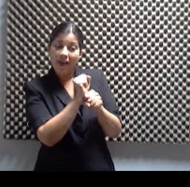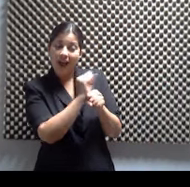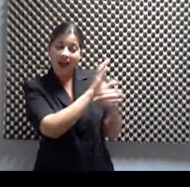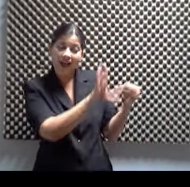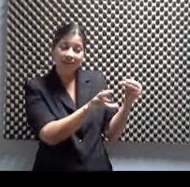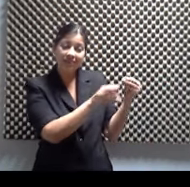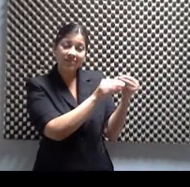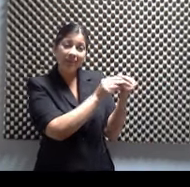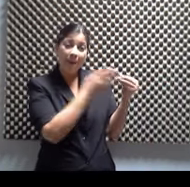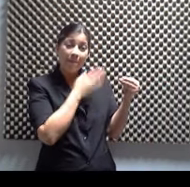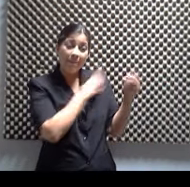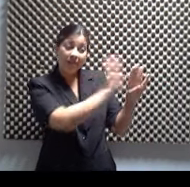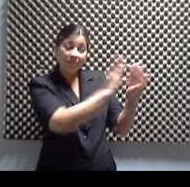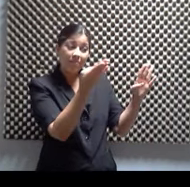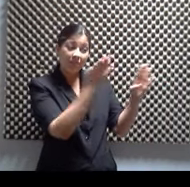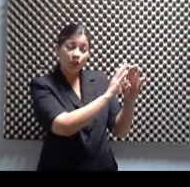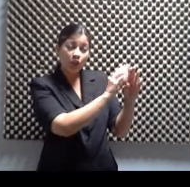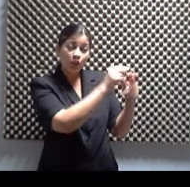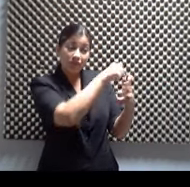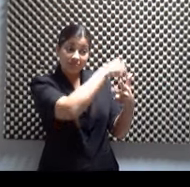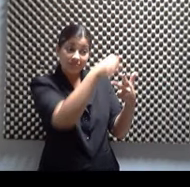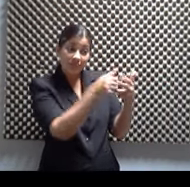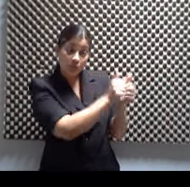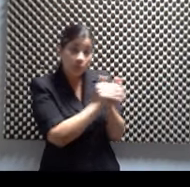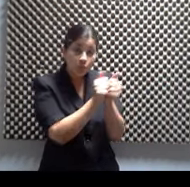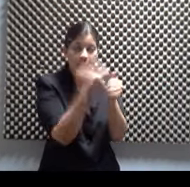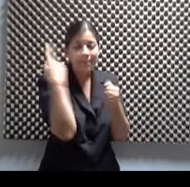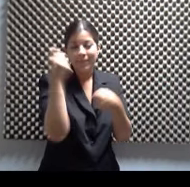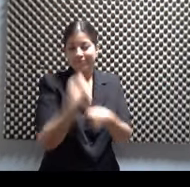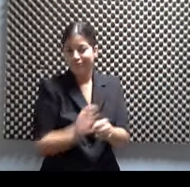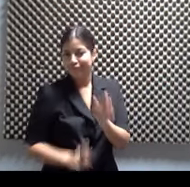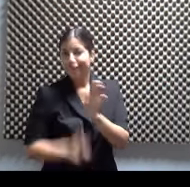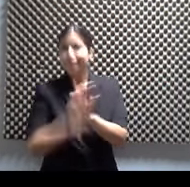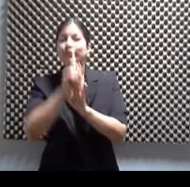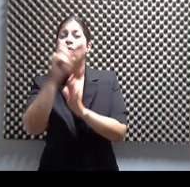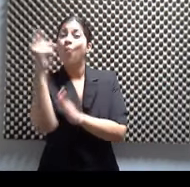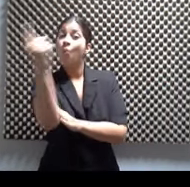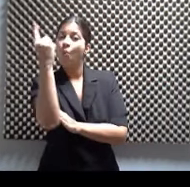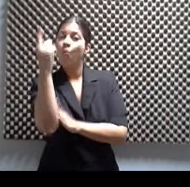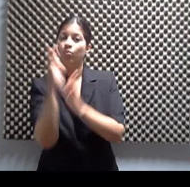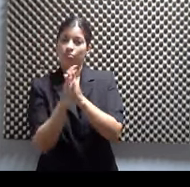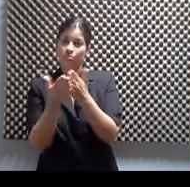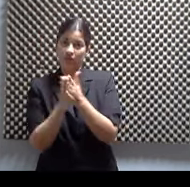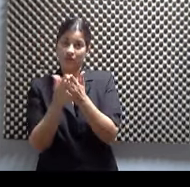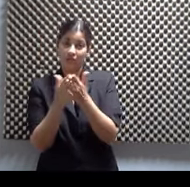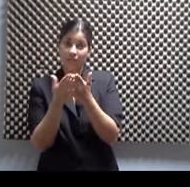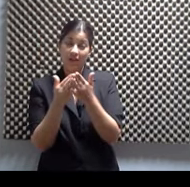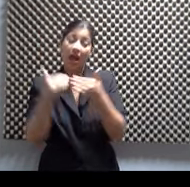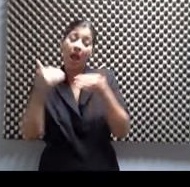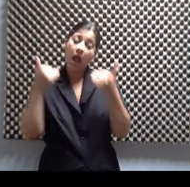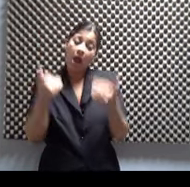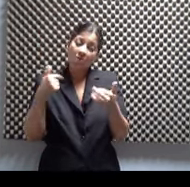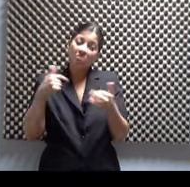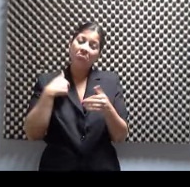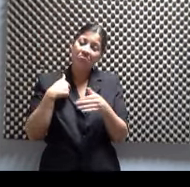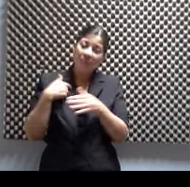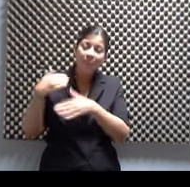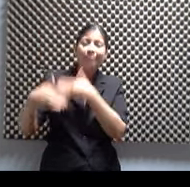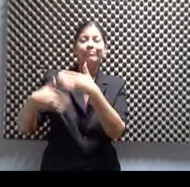juntas para hacer un libro que en estos momentos está, obviamente, en consideración y revisión del Instituto de